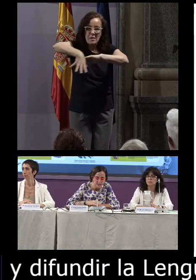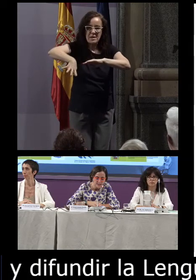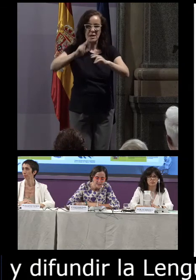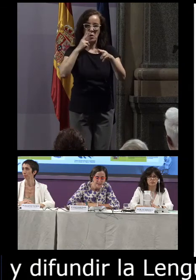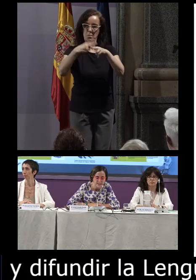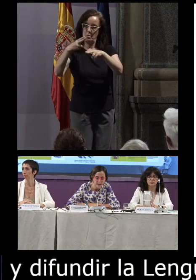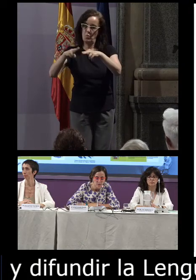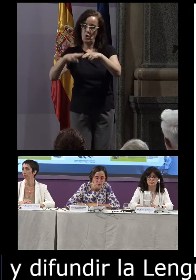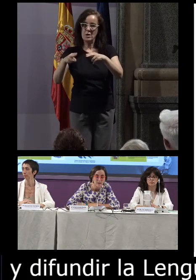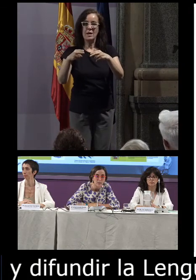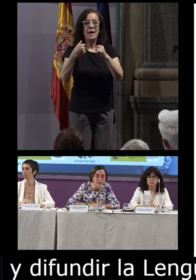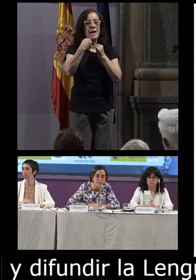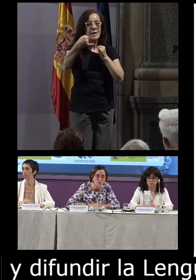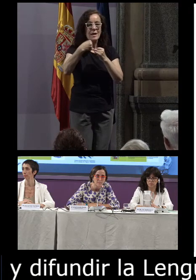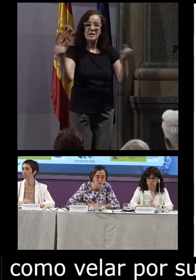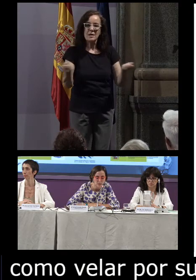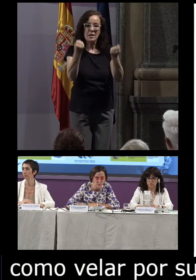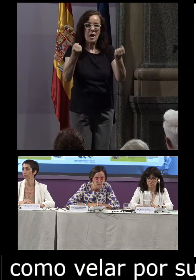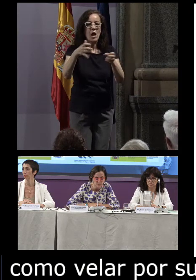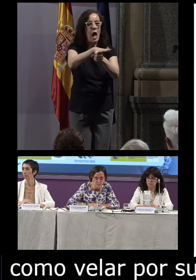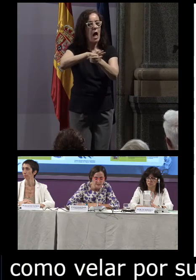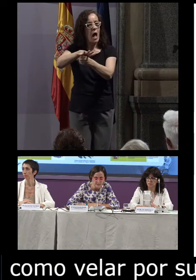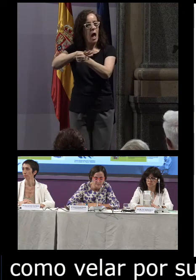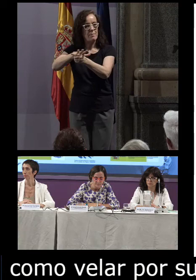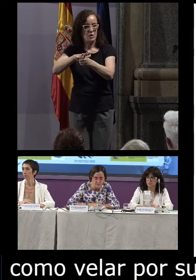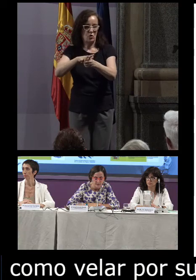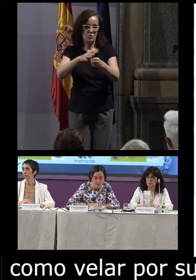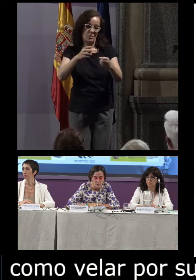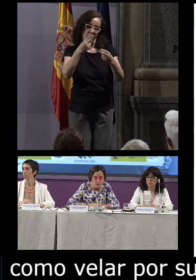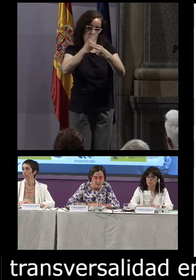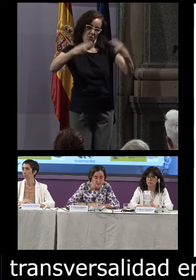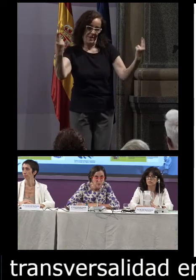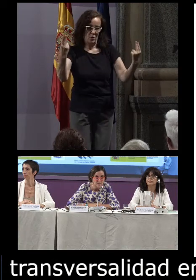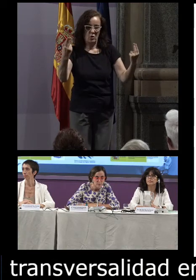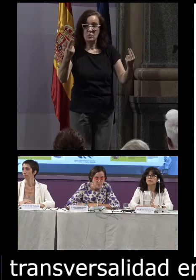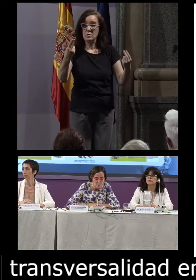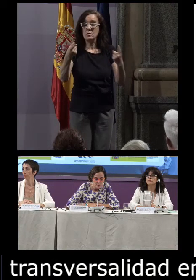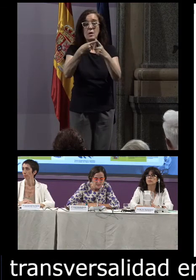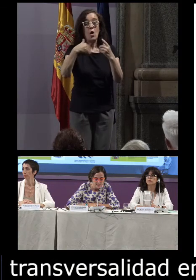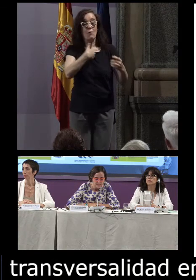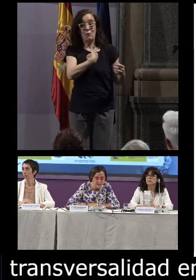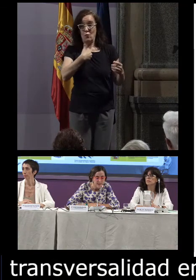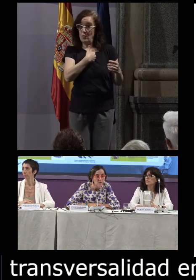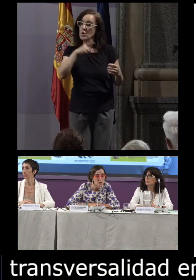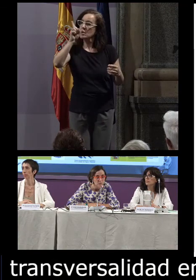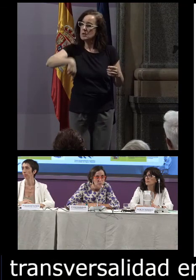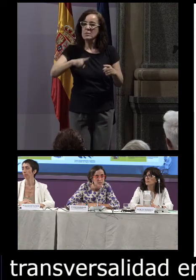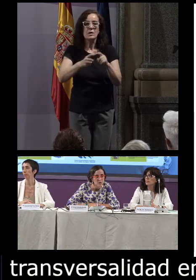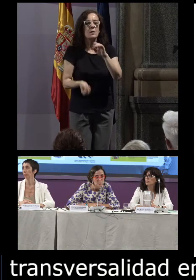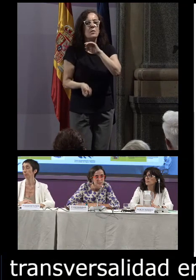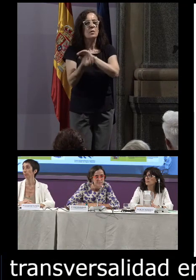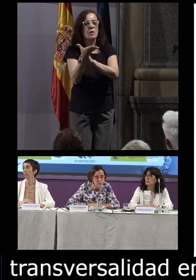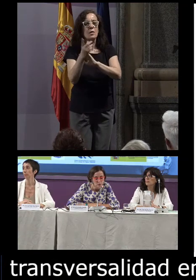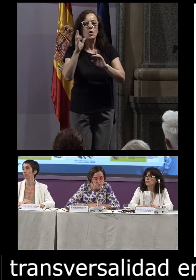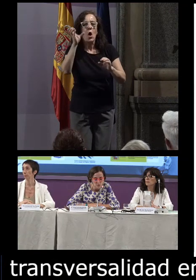políticas y líneas de acción en cualquiera de los ámbitos de actuación pública. Entre otras funciones, también tiene la de constituirse